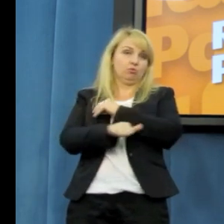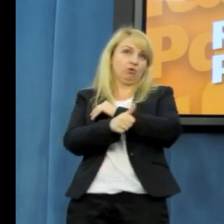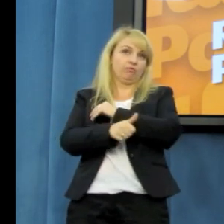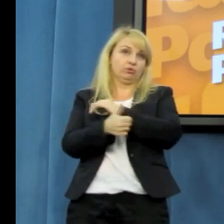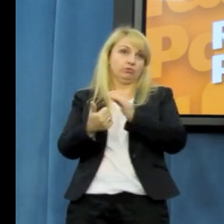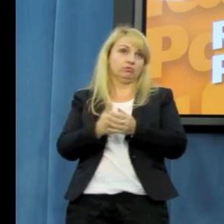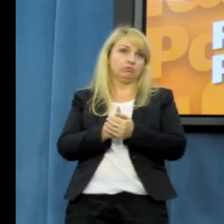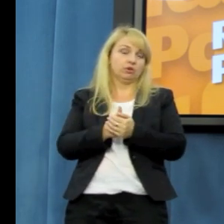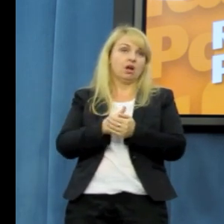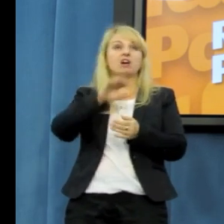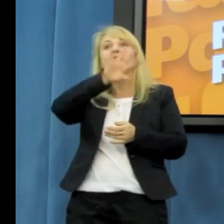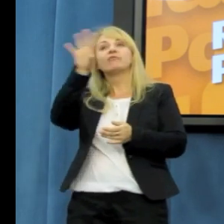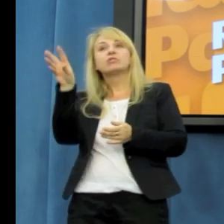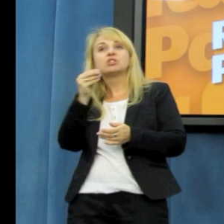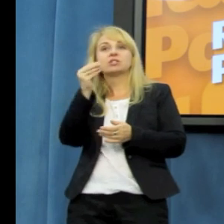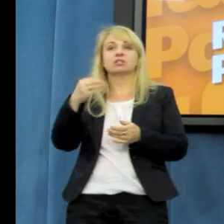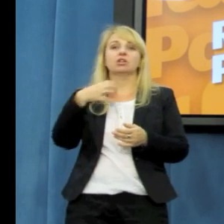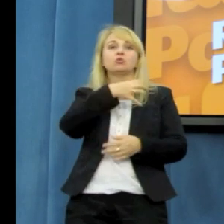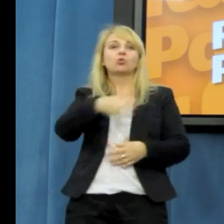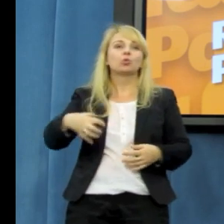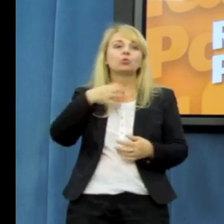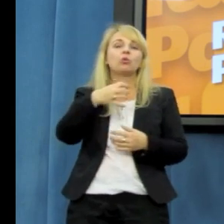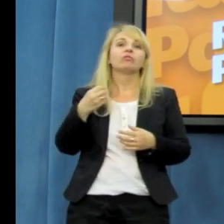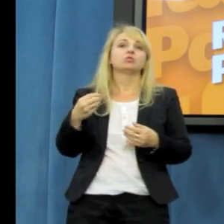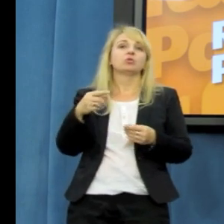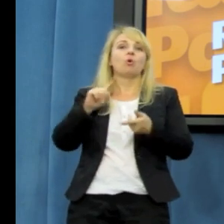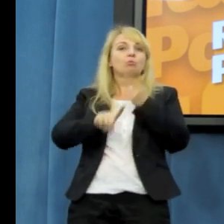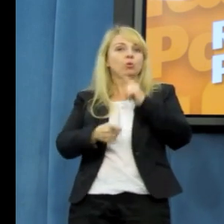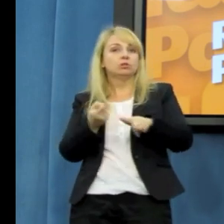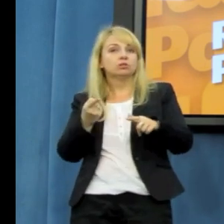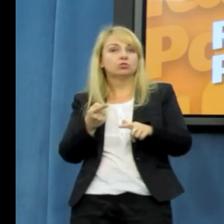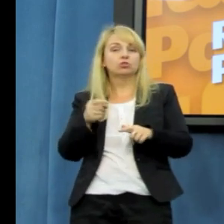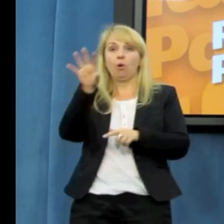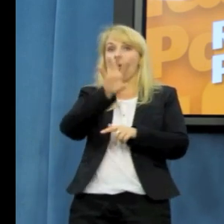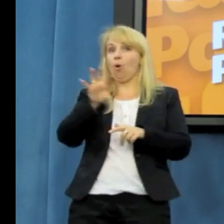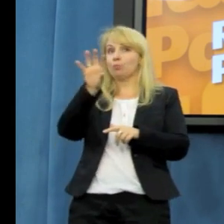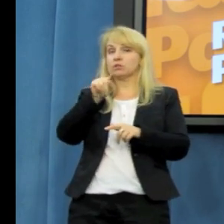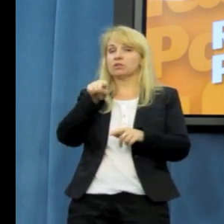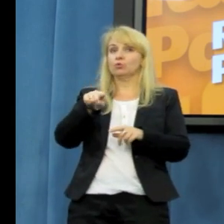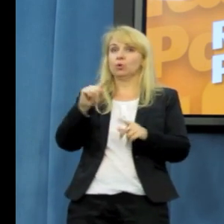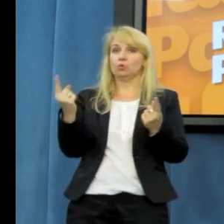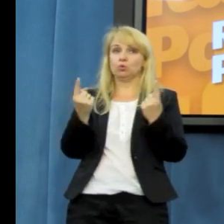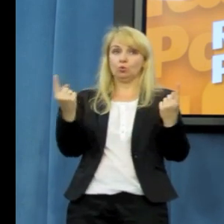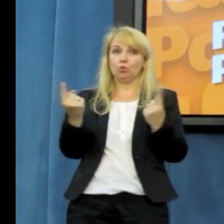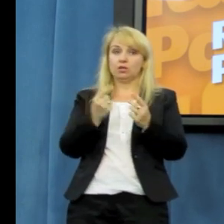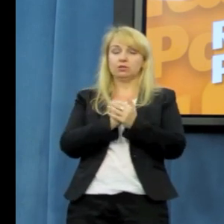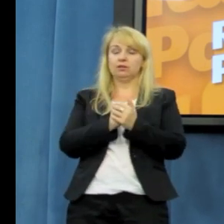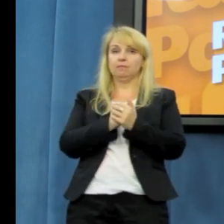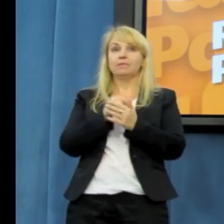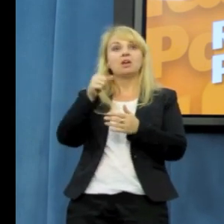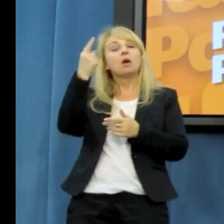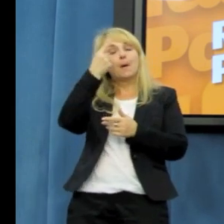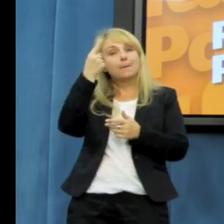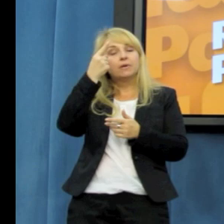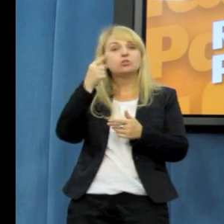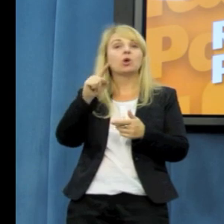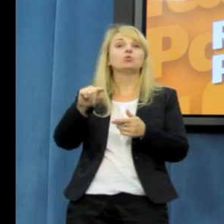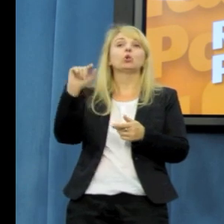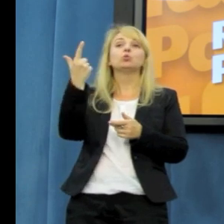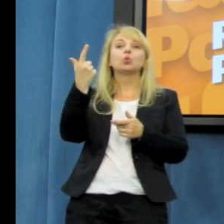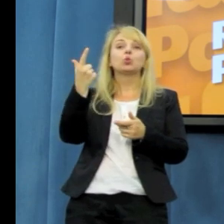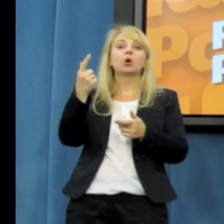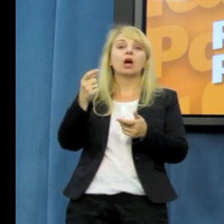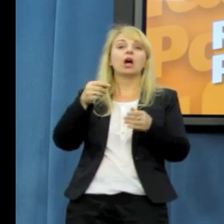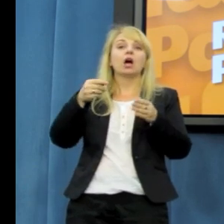Wszystkie środowiska polityczne, które obserwują sytuację w Warszawie, zdają sobie sprawę, że ten drugi